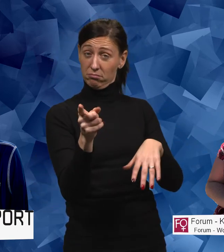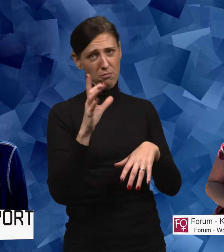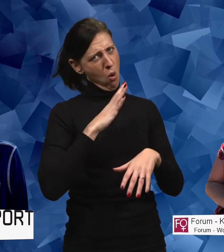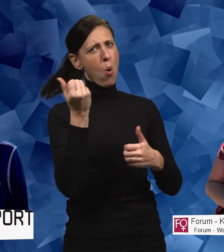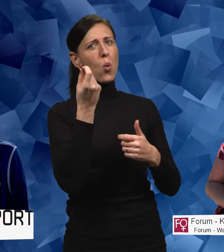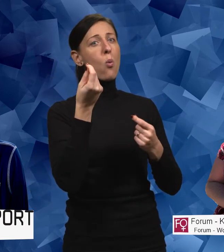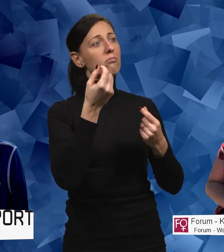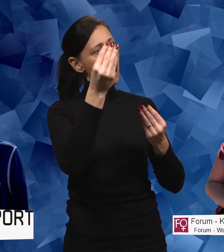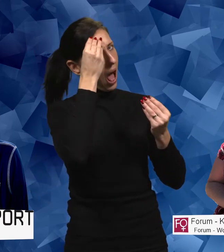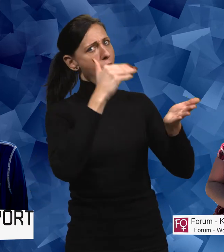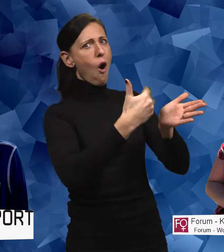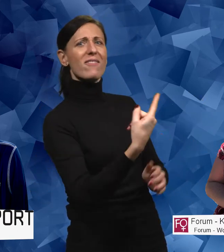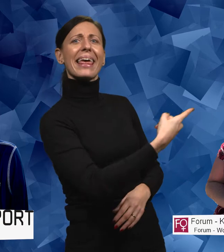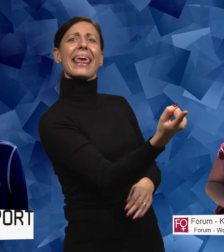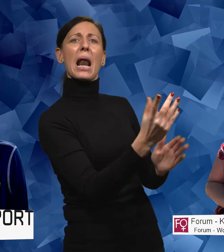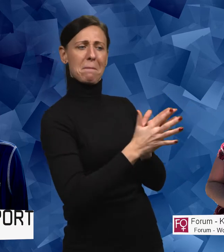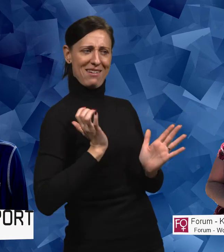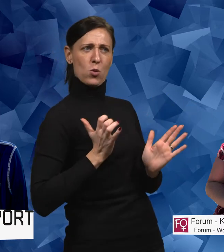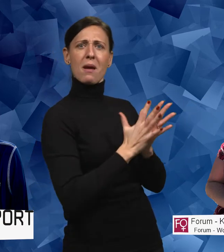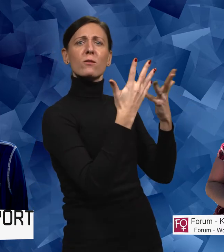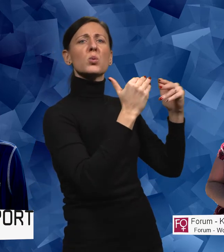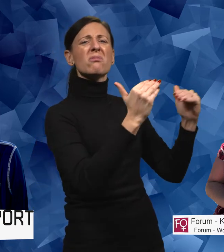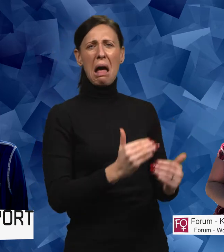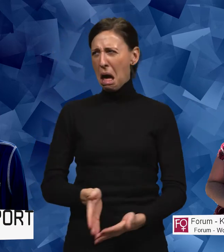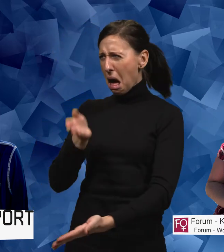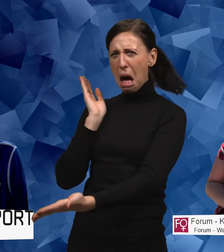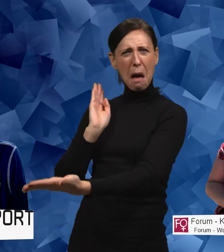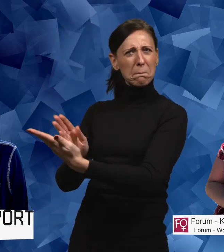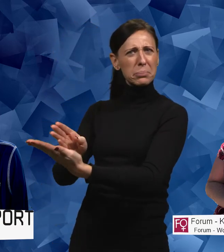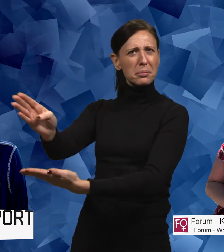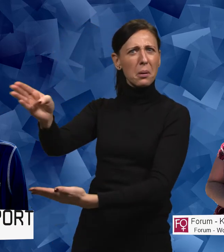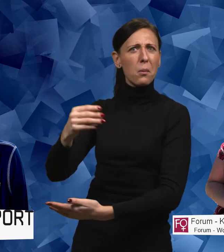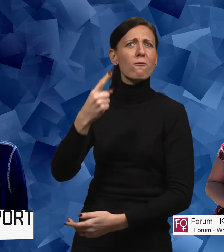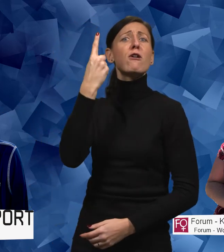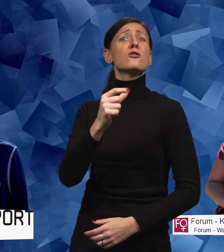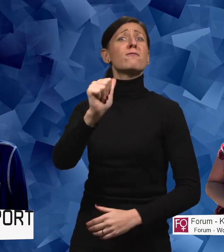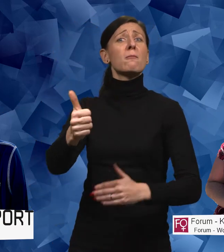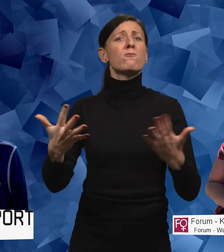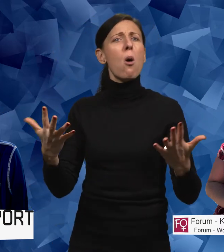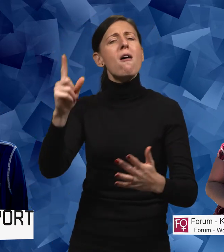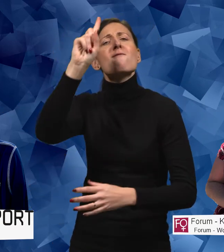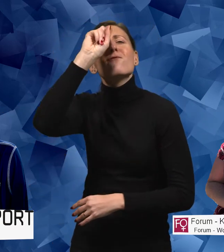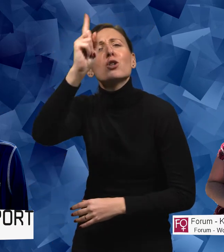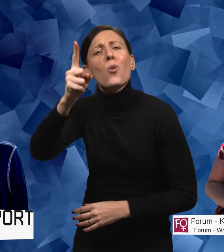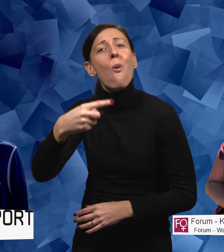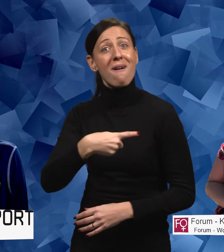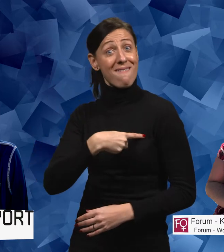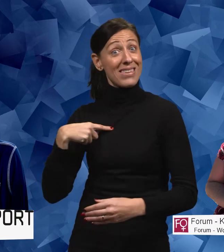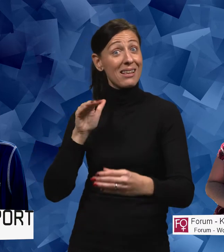att lära sig av kvinnor med funktionsnedsättning? Absolut. Först och främst att förstå att det är en